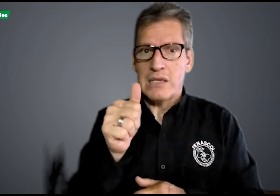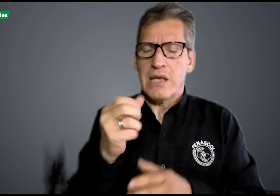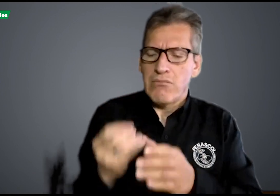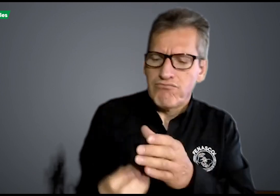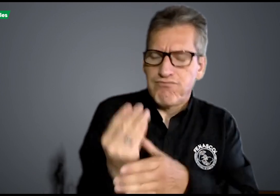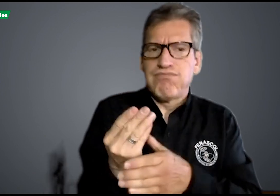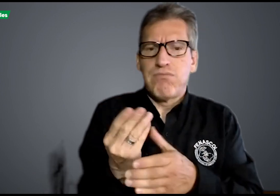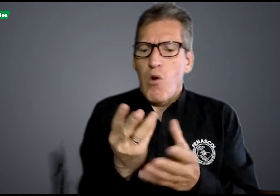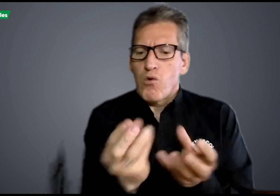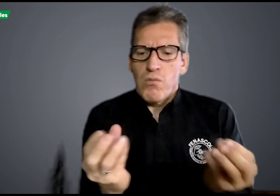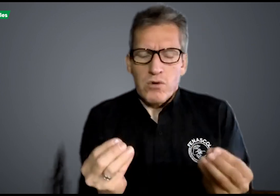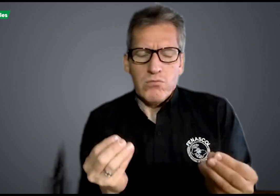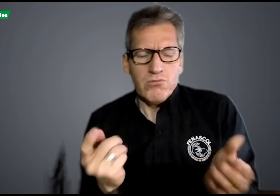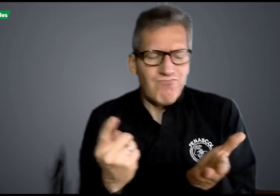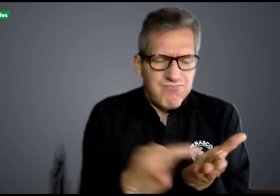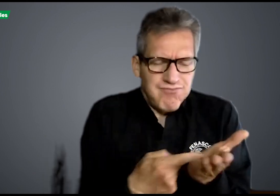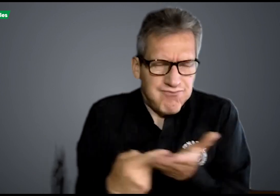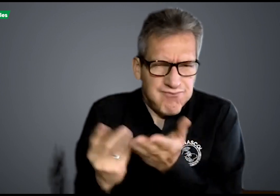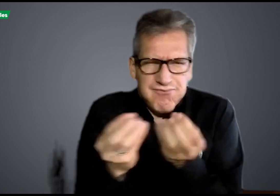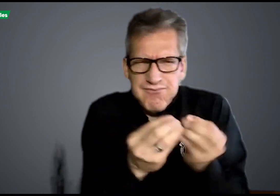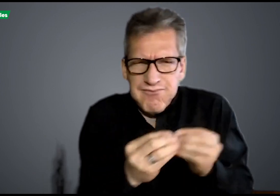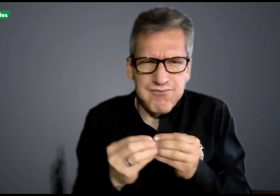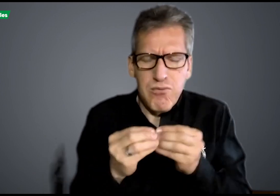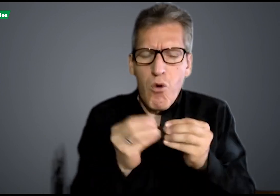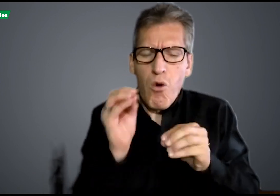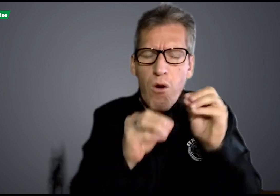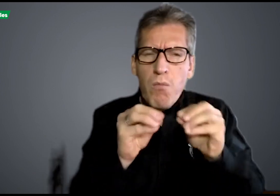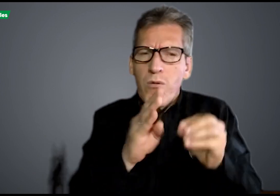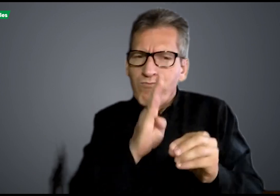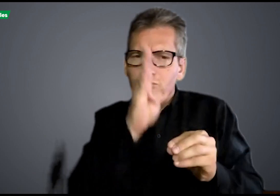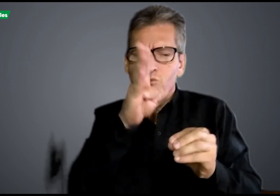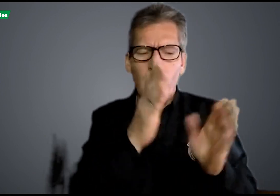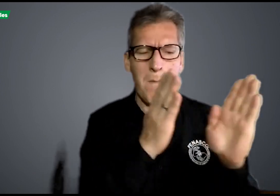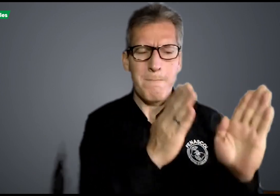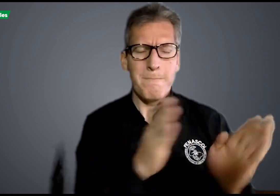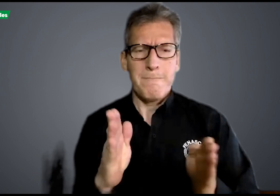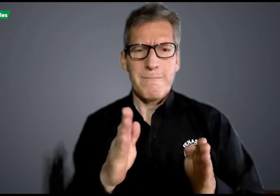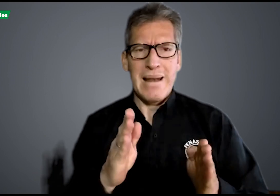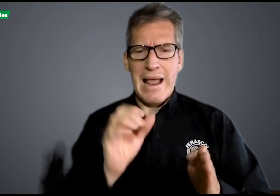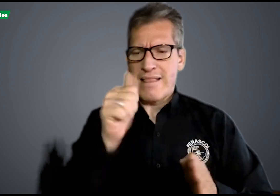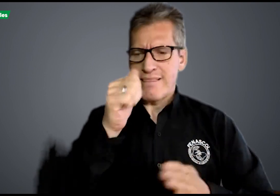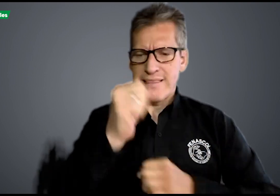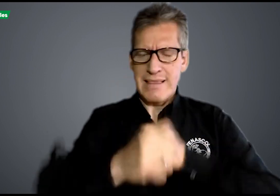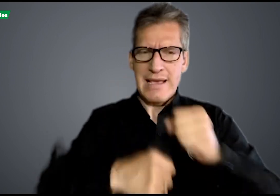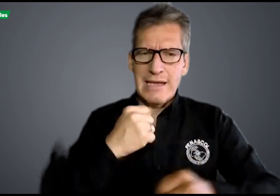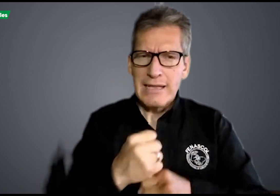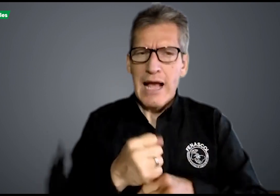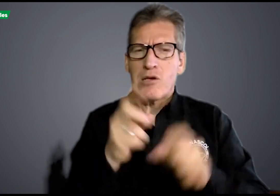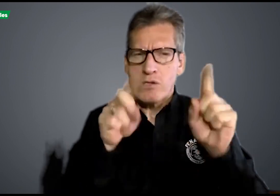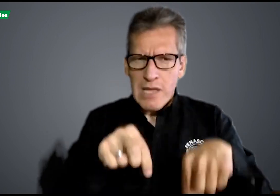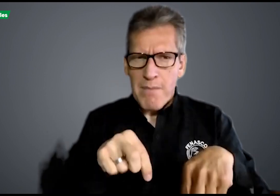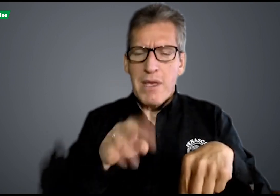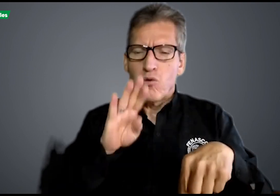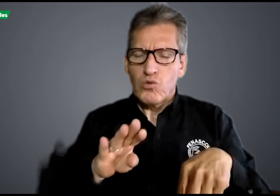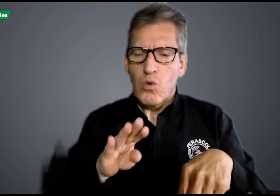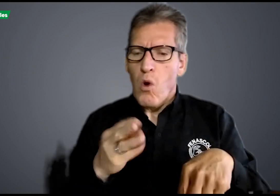tenemos esta ley y la creación del consejo para realizar la planeación a 10 años.